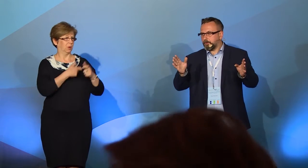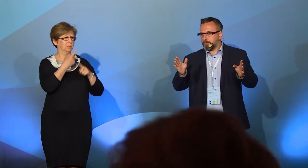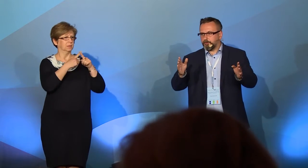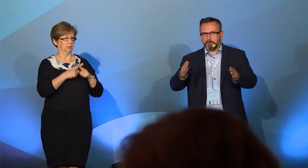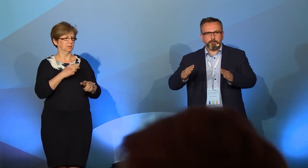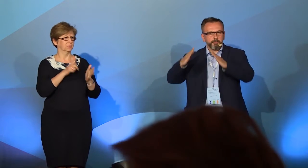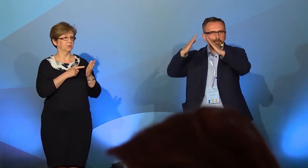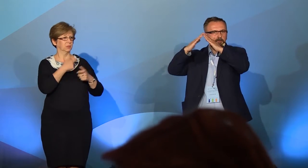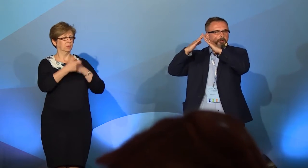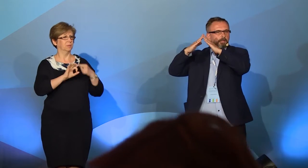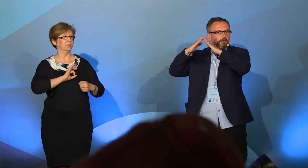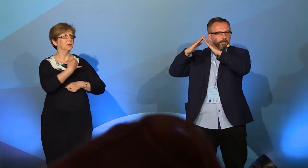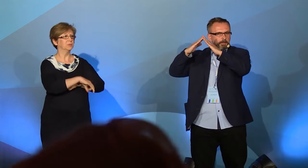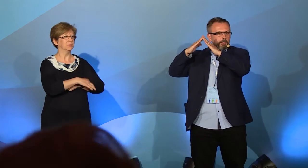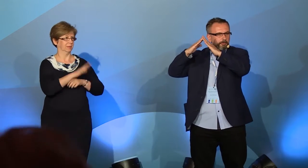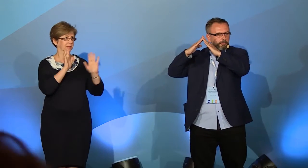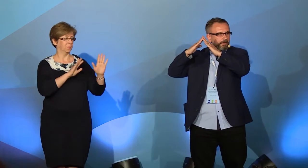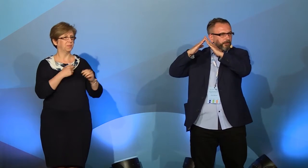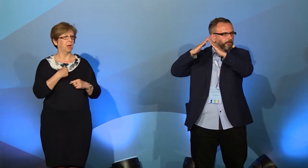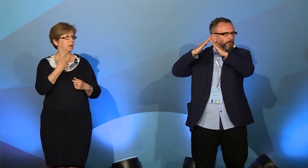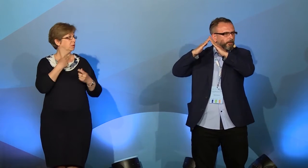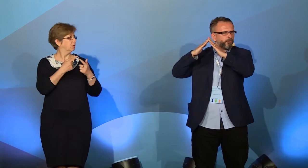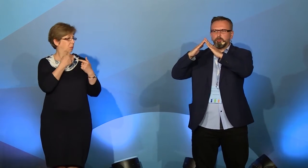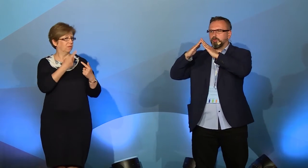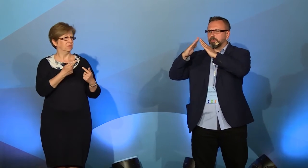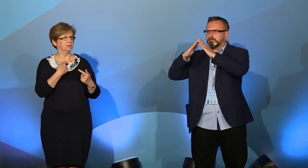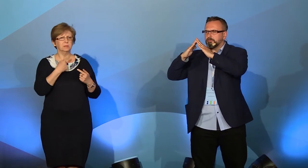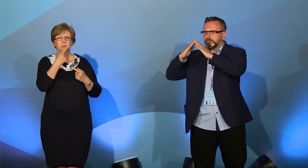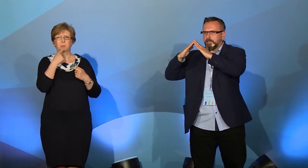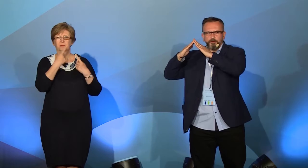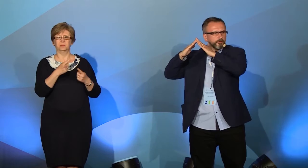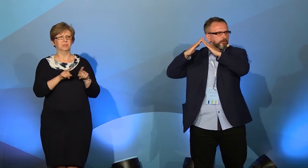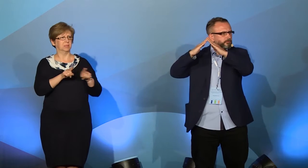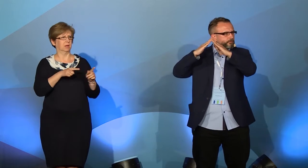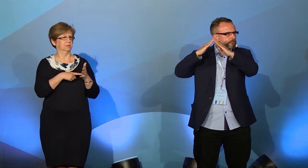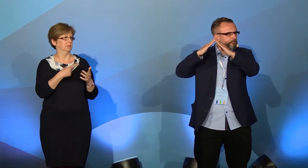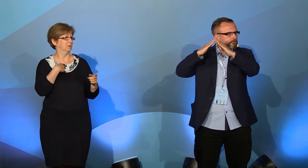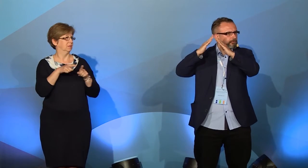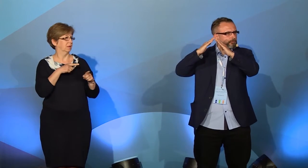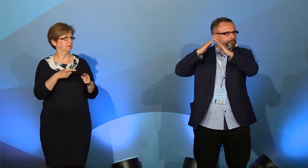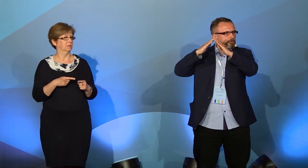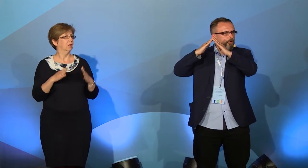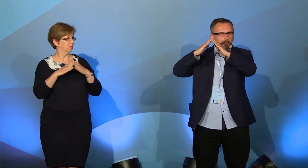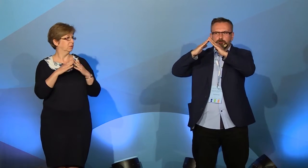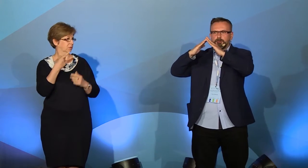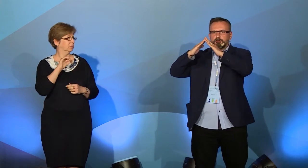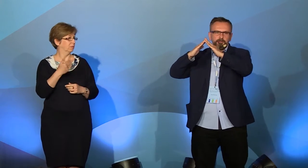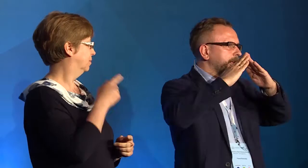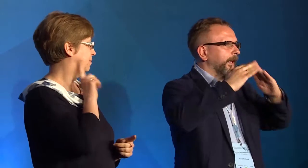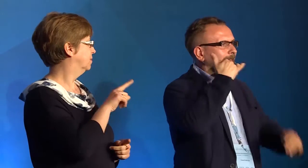odpowiedzieliby bez problemu, co ten znak migowy oznacza. Może spróbujmy. Jak Państwo myślą? Dom oczywiście. Świetnie. A